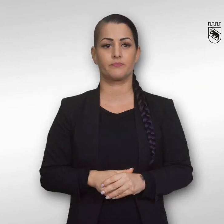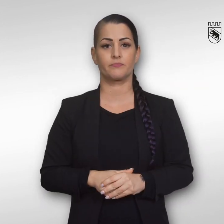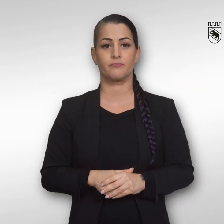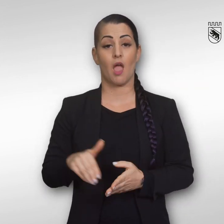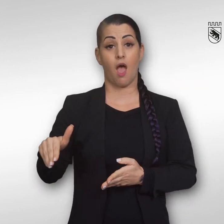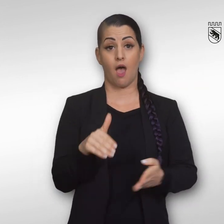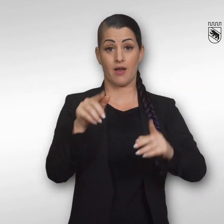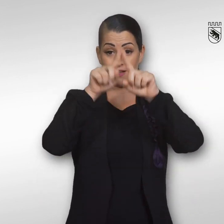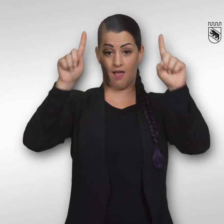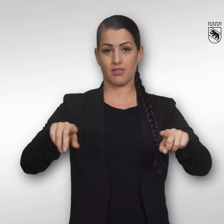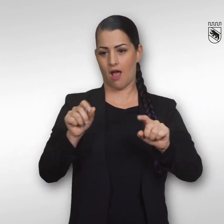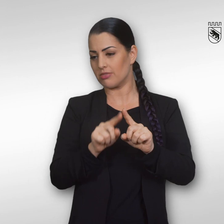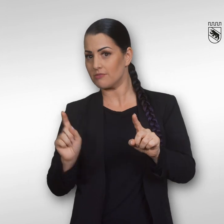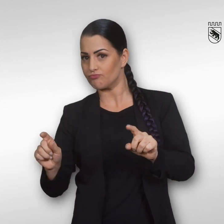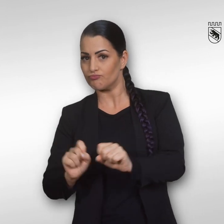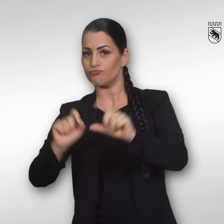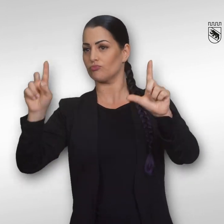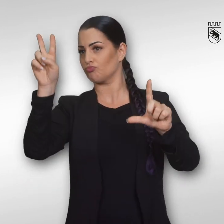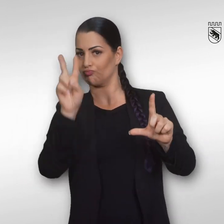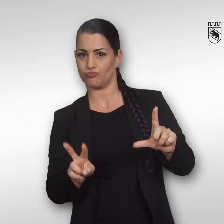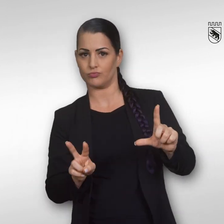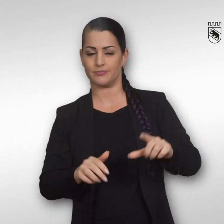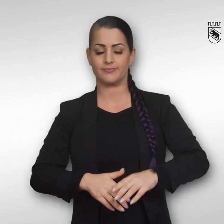Der Link zur Aarekarte findet sich unterhalb des Videos.